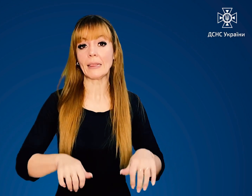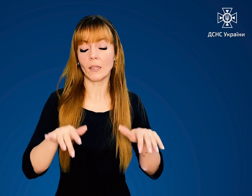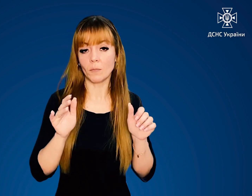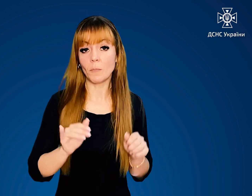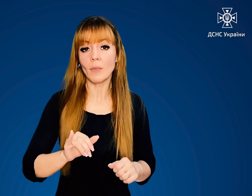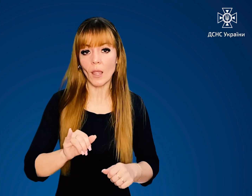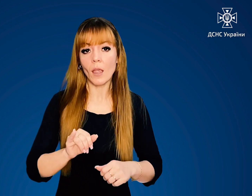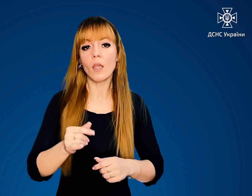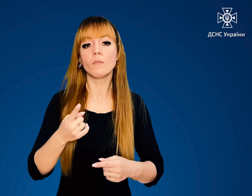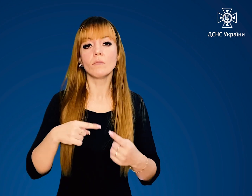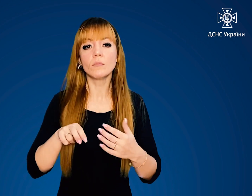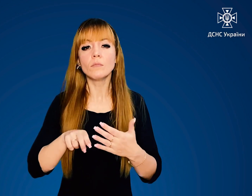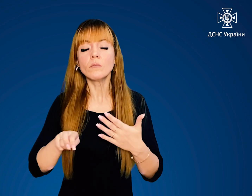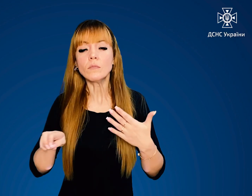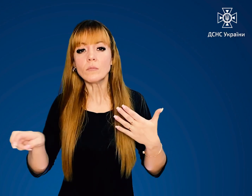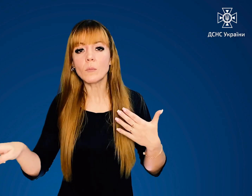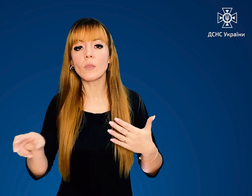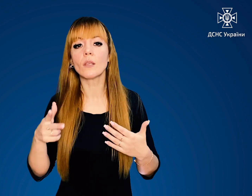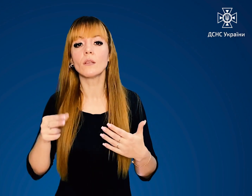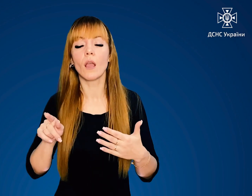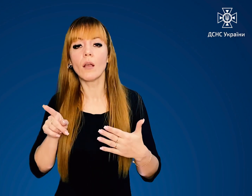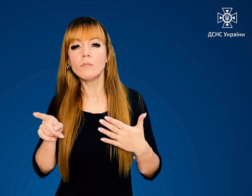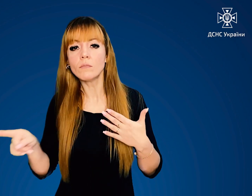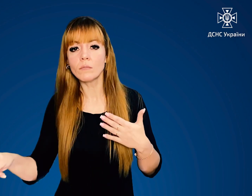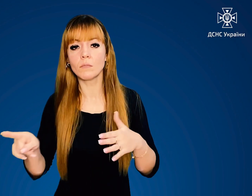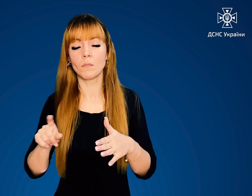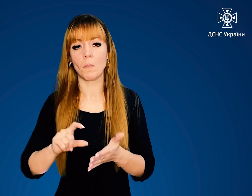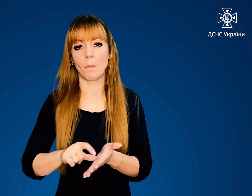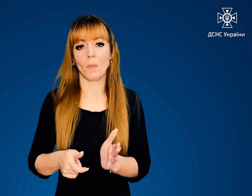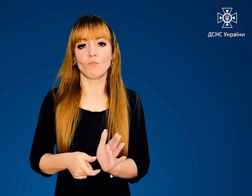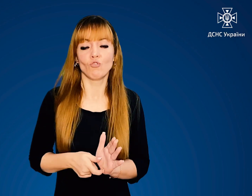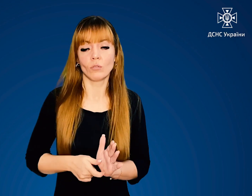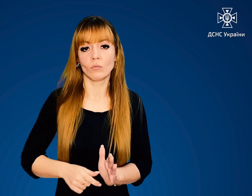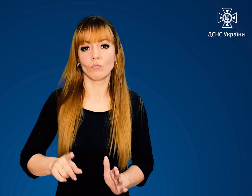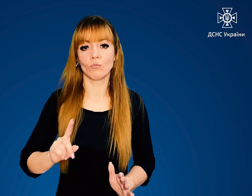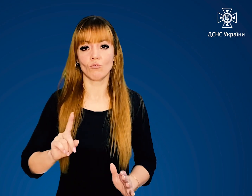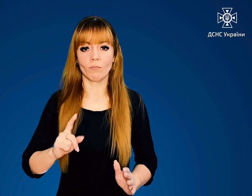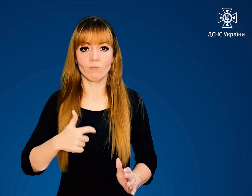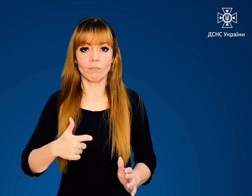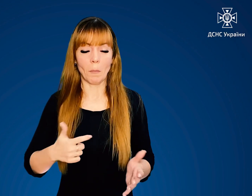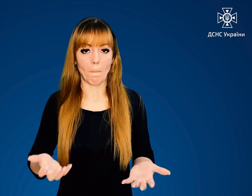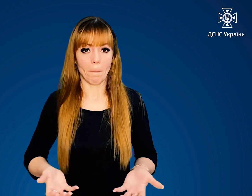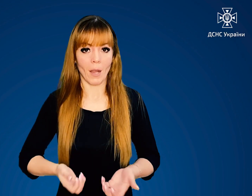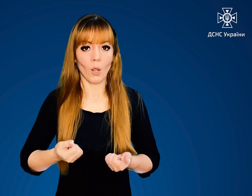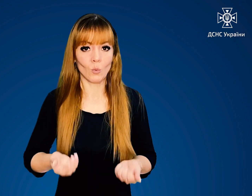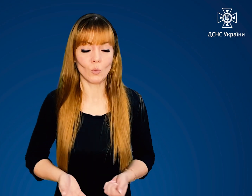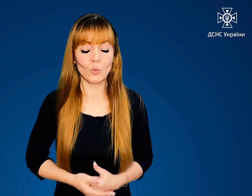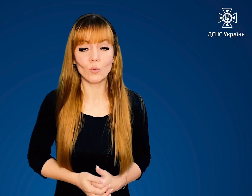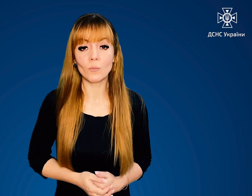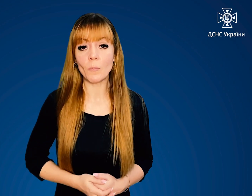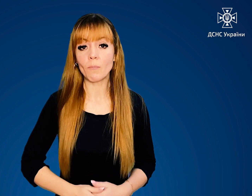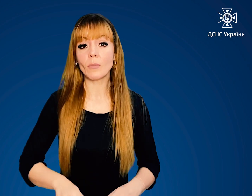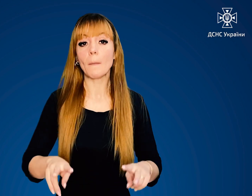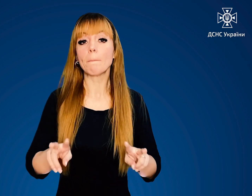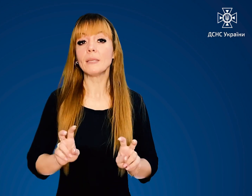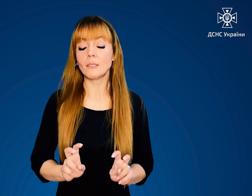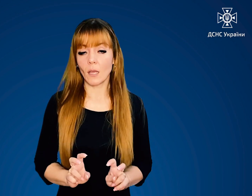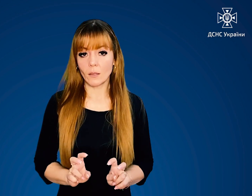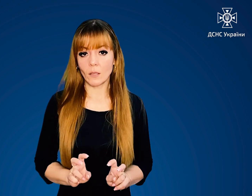повертайтесь поповськом у глибину приміщення, вживаючи заходів щодо порятунку. Присядьте,